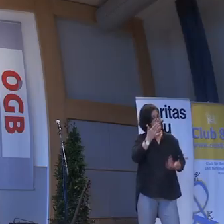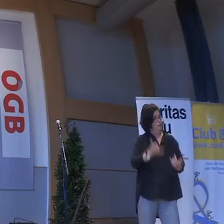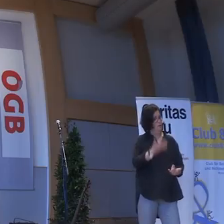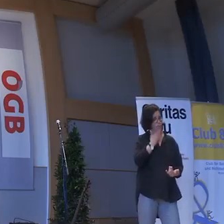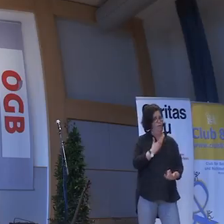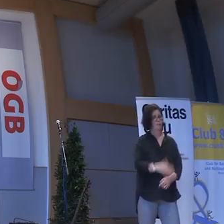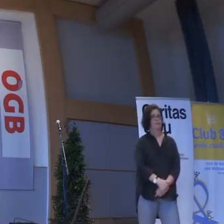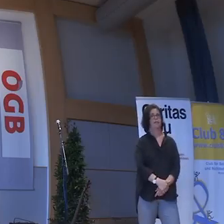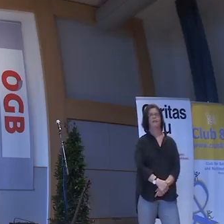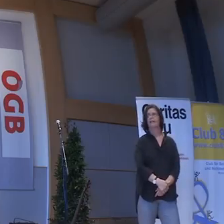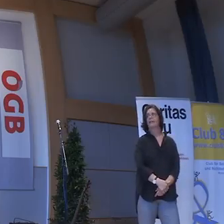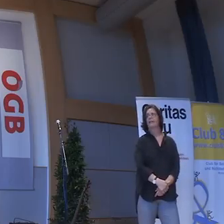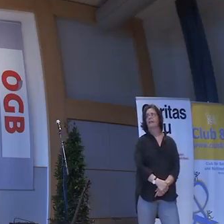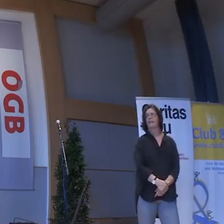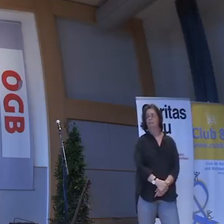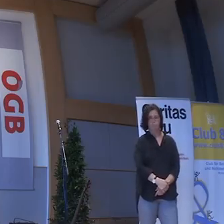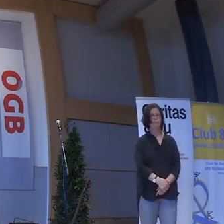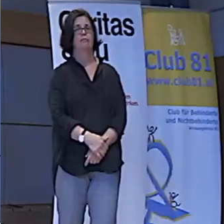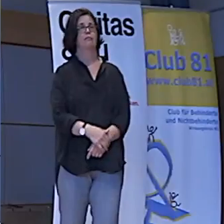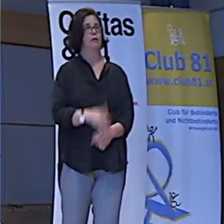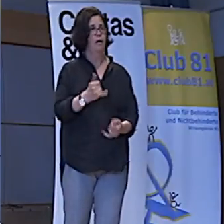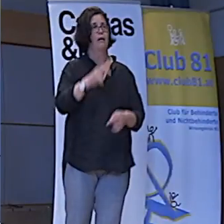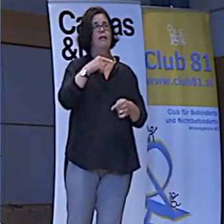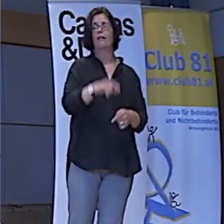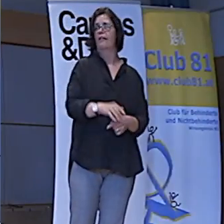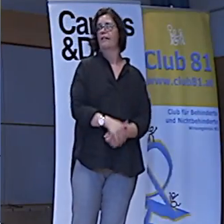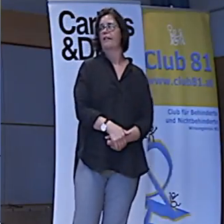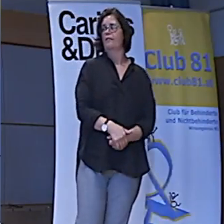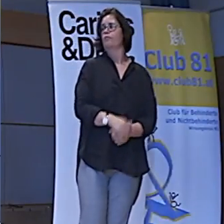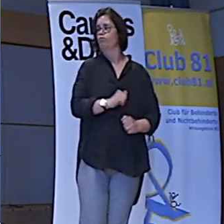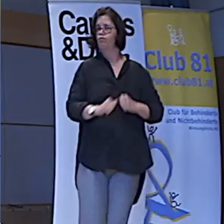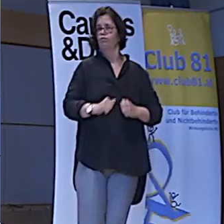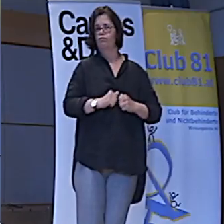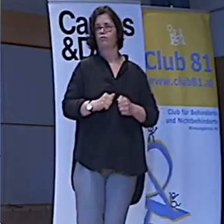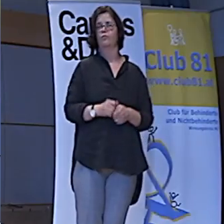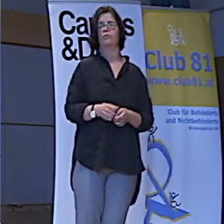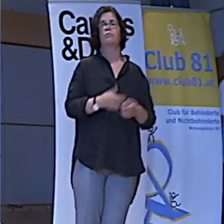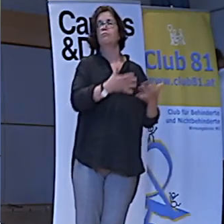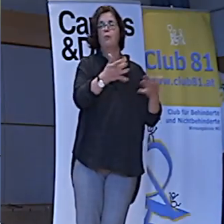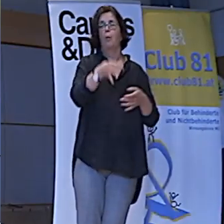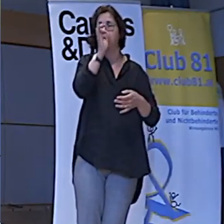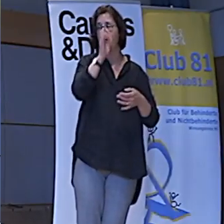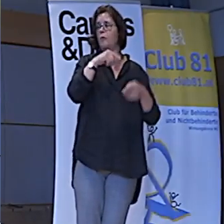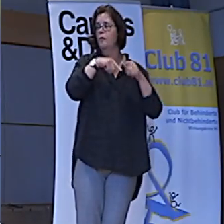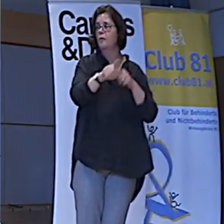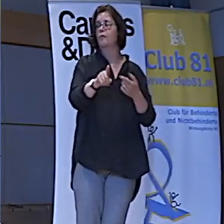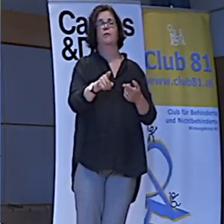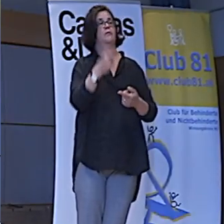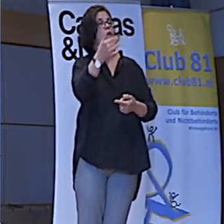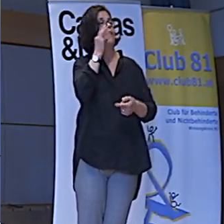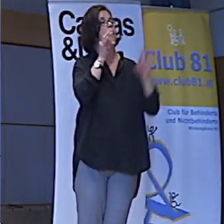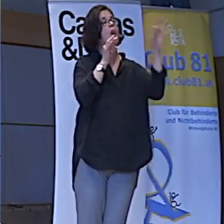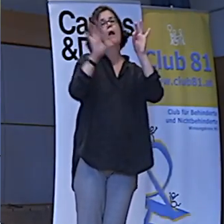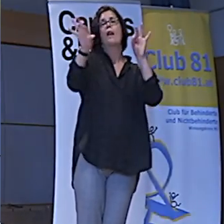muss einfach sein. Gesagt, getan. Nein. Das Zimmer steht los. Jede geht ins Puff rein. Jeder sucht seine Dame